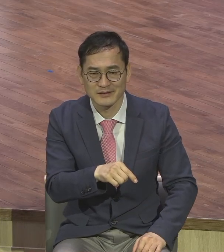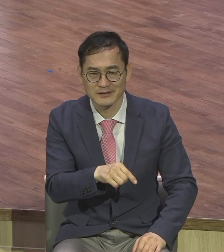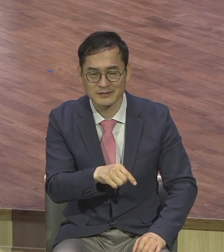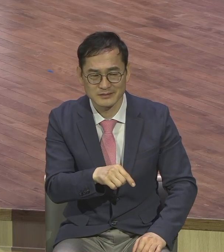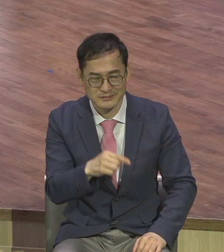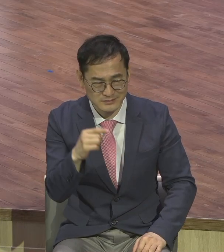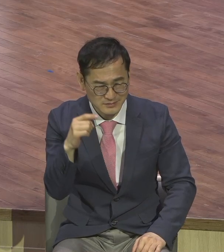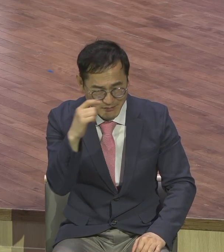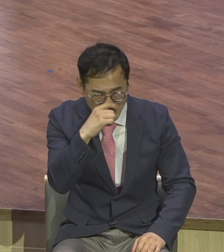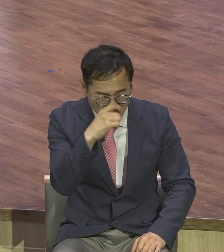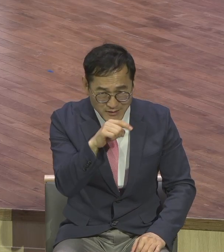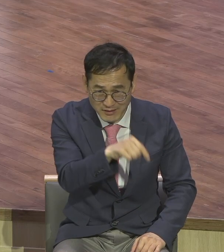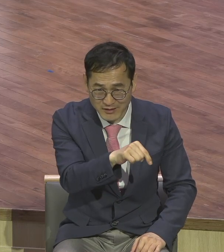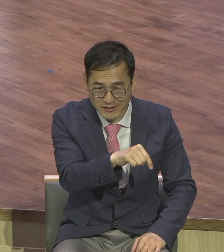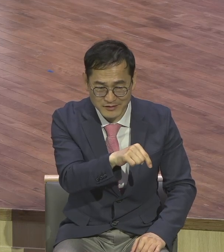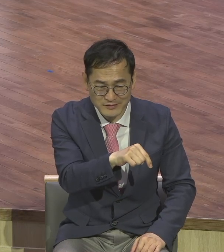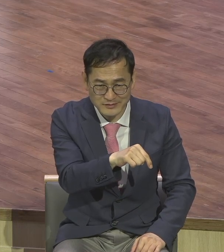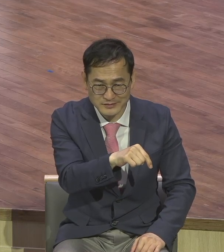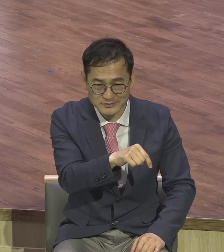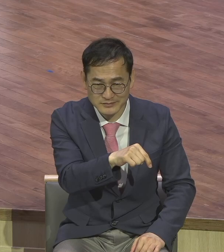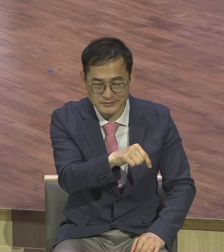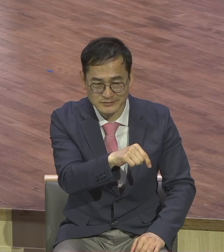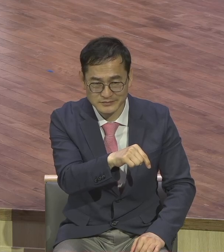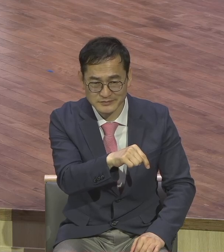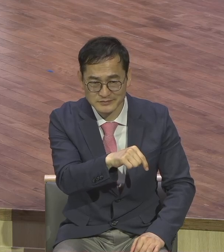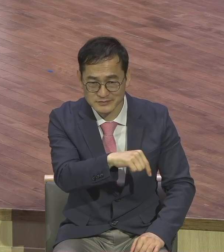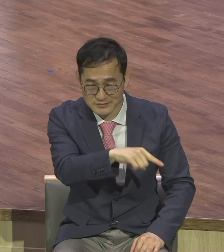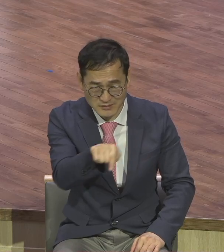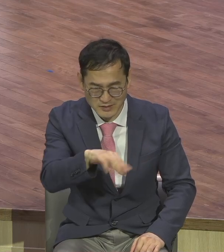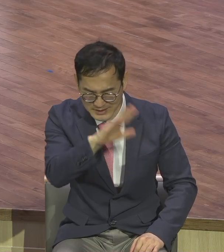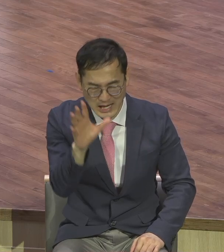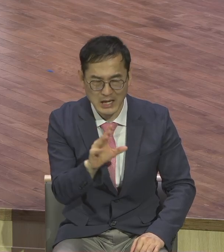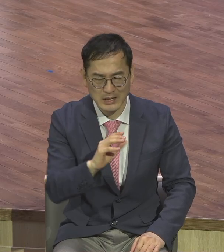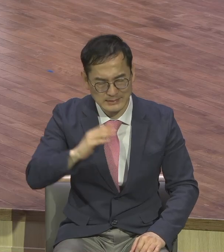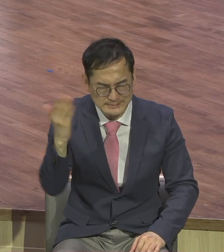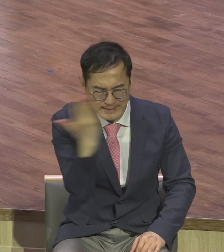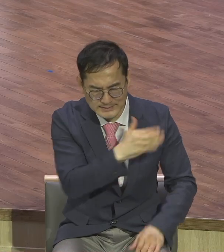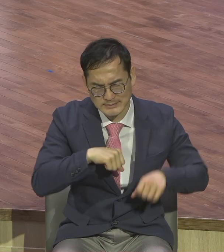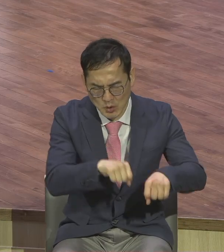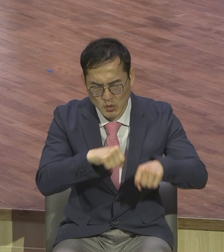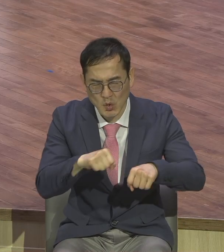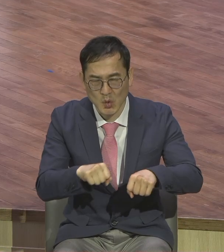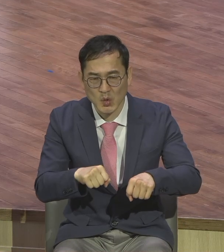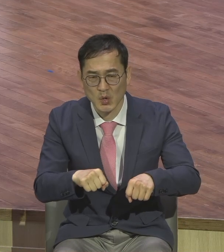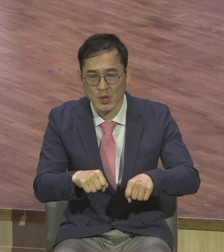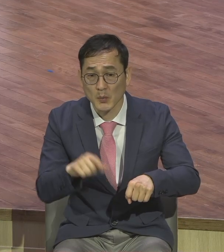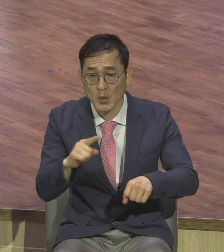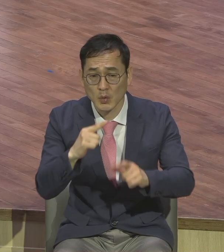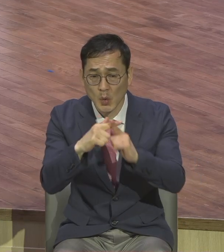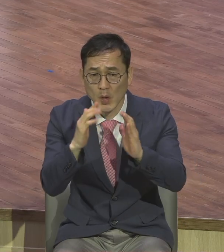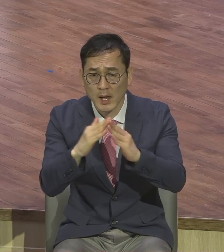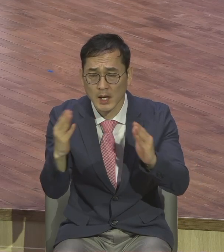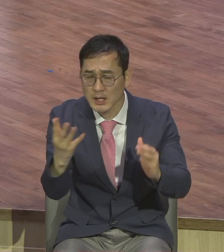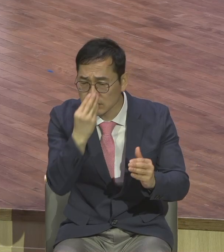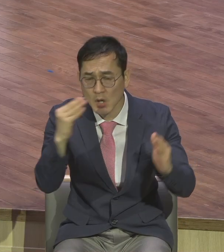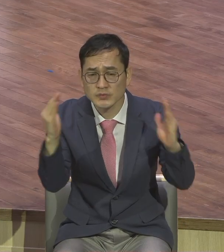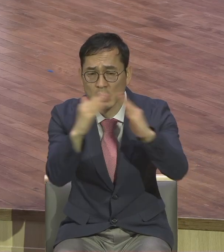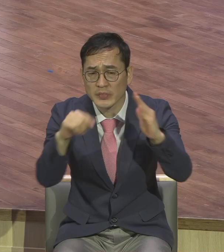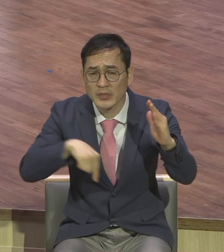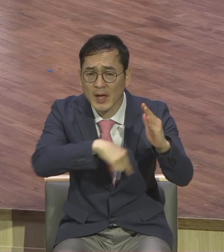성전을 깨끗하게 하신 일이었어요. 첫째 일이었어요. 성전을 깨끗하게 내 유익을